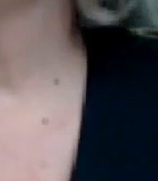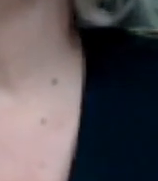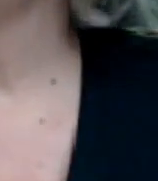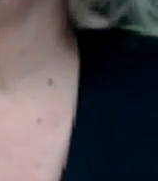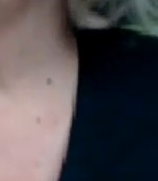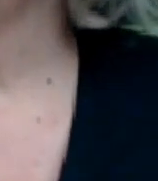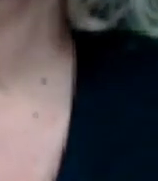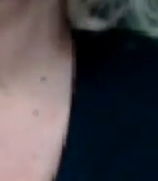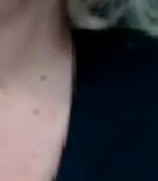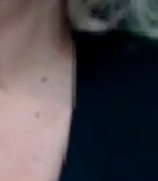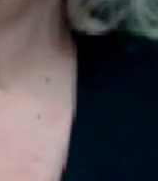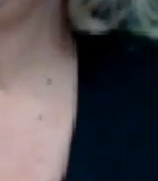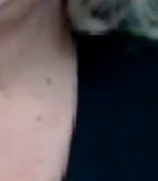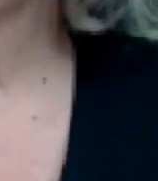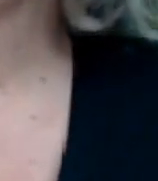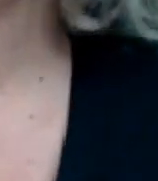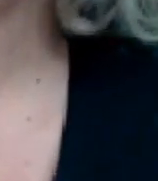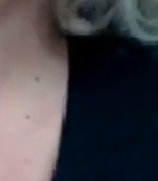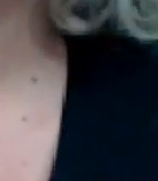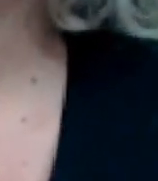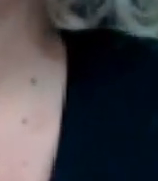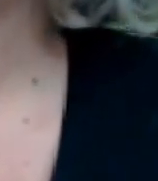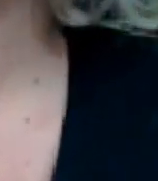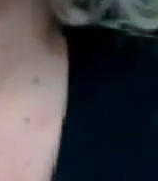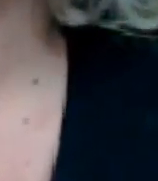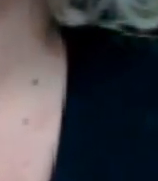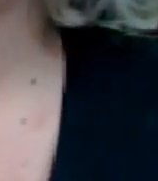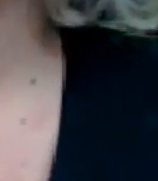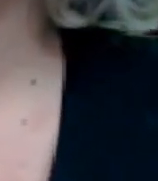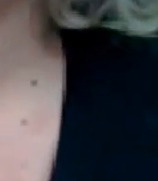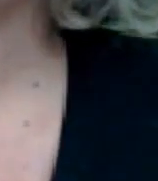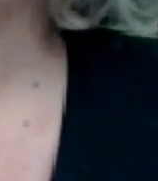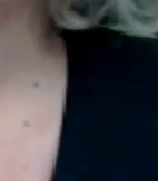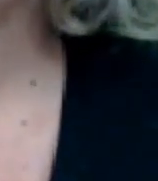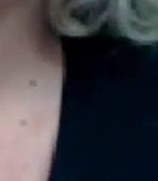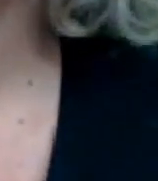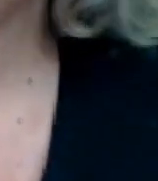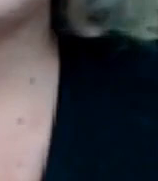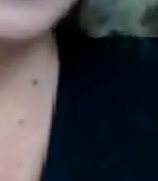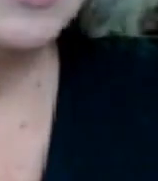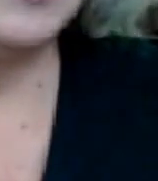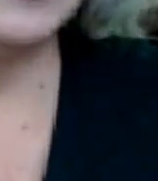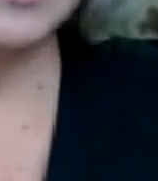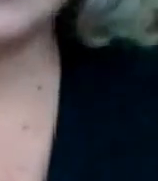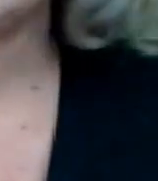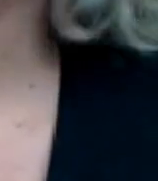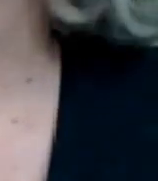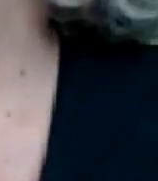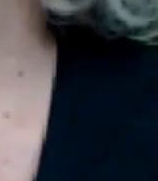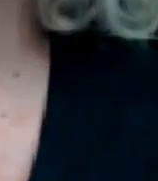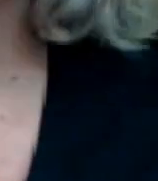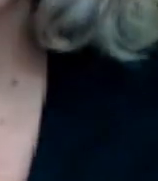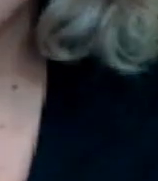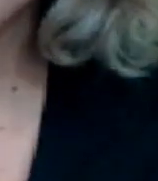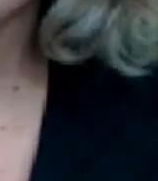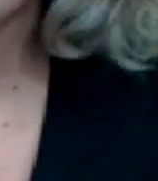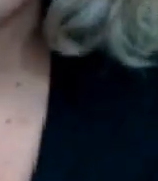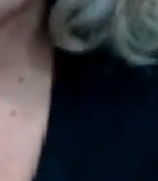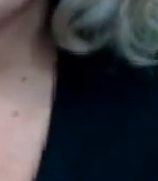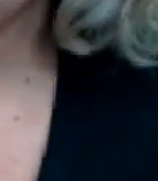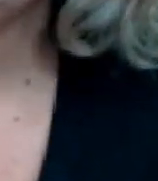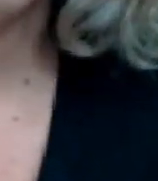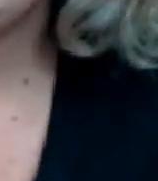por los ah las protecciones de los de los humanos ¿cómo se dice? los derechos humanos